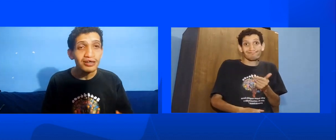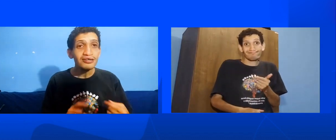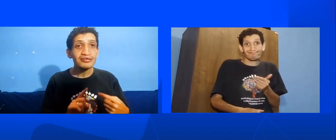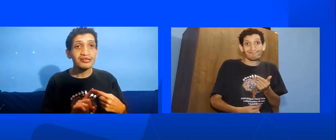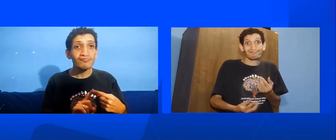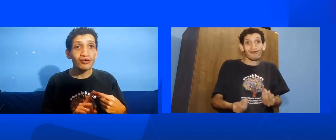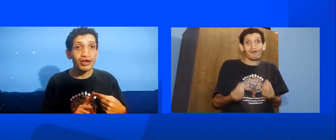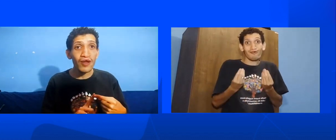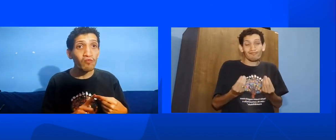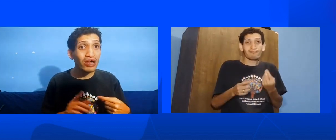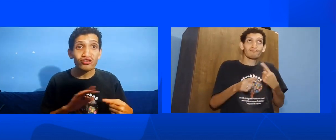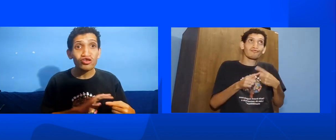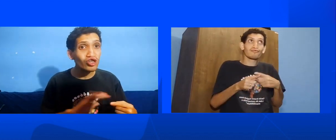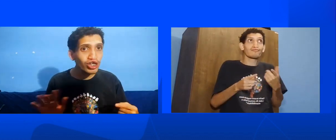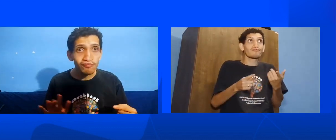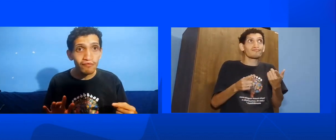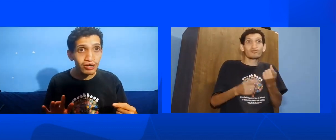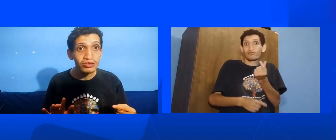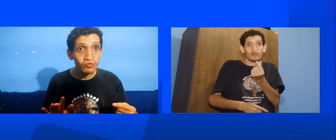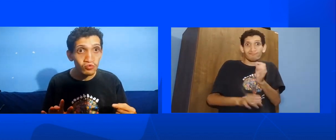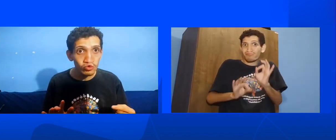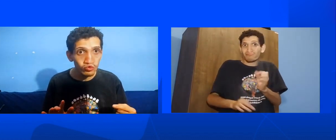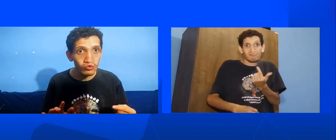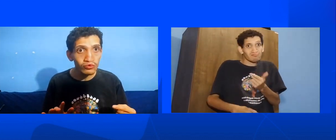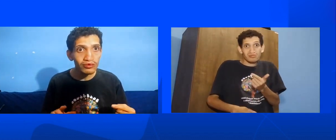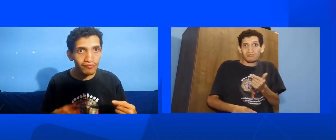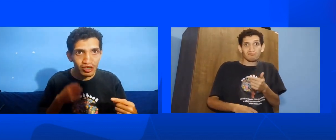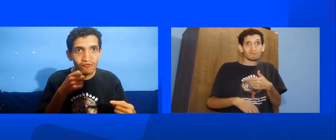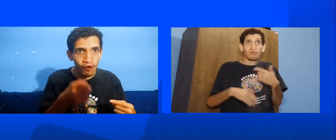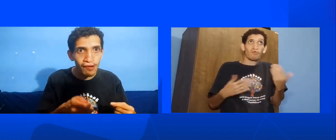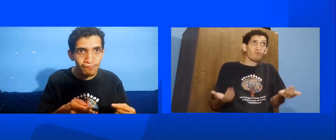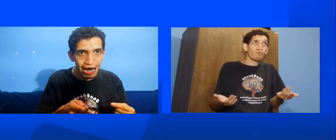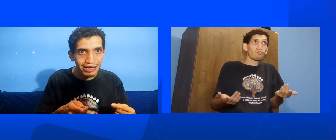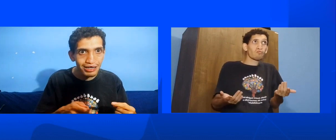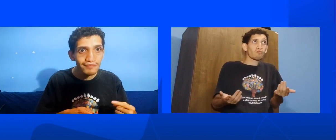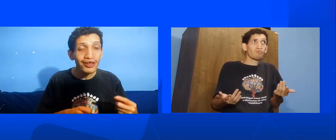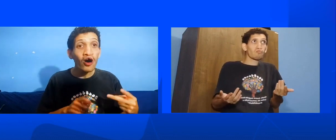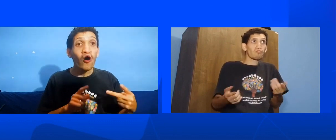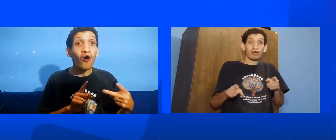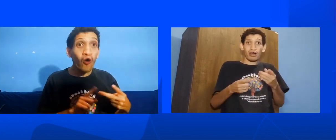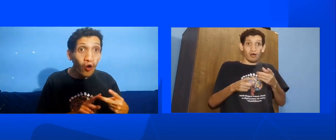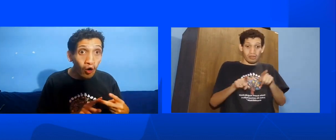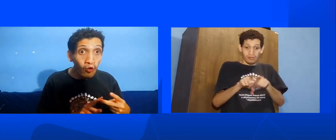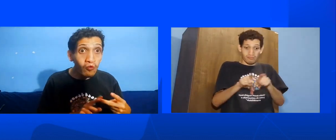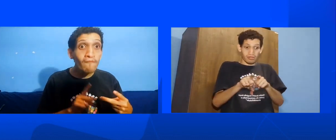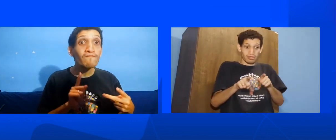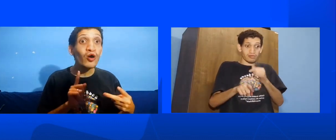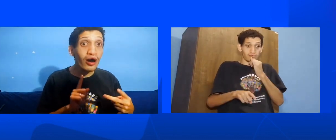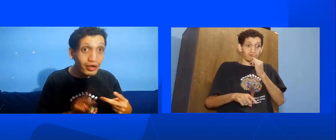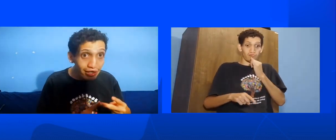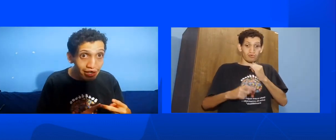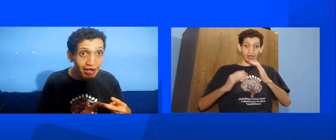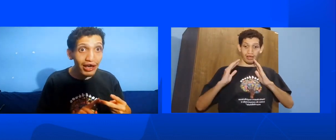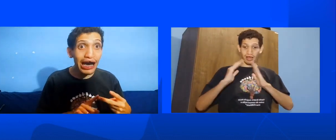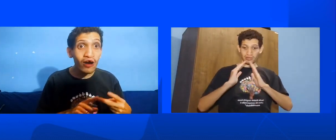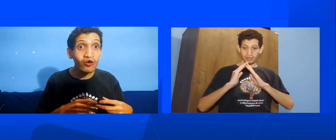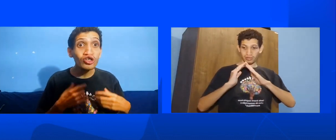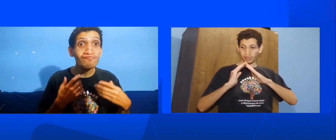Seja porque não tem dinheiro pra fazer curso Ou porque aonde